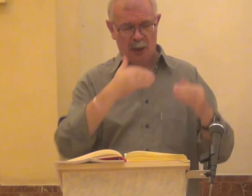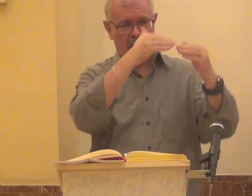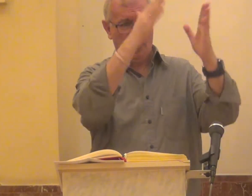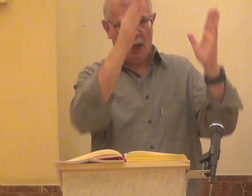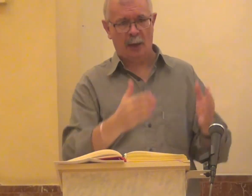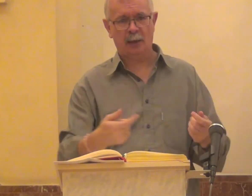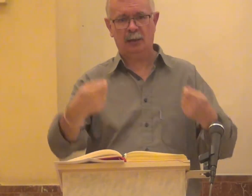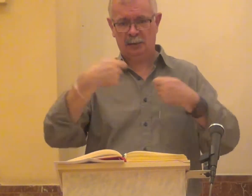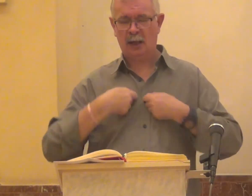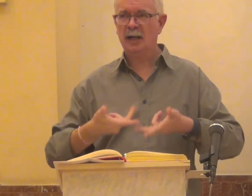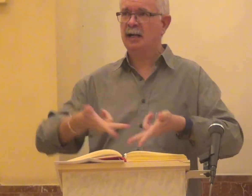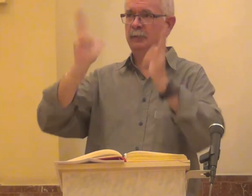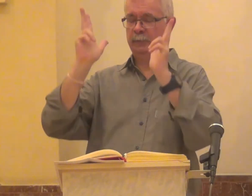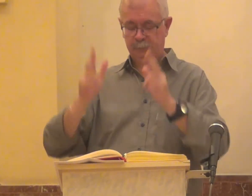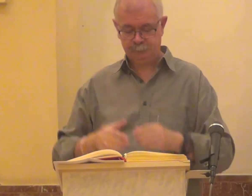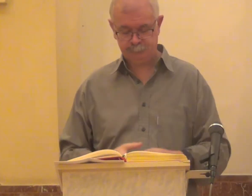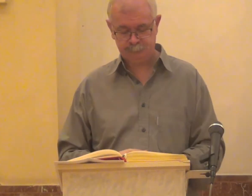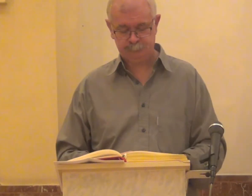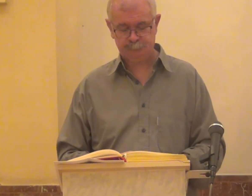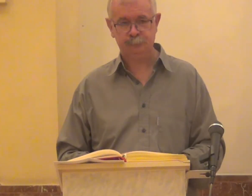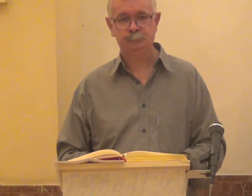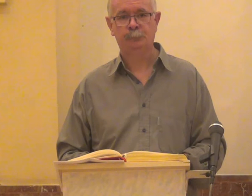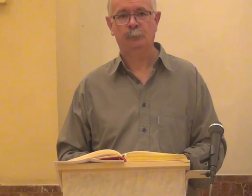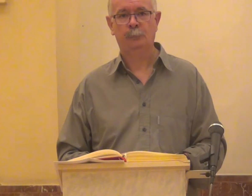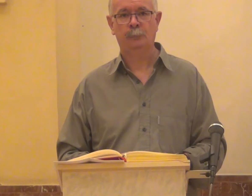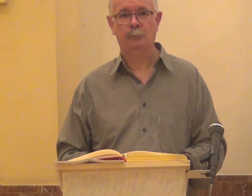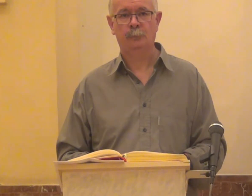roca mi alcázar mi libertador